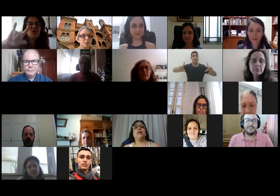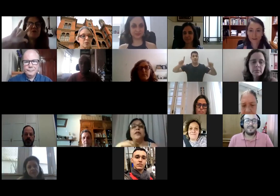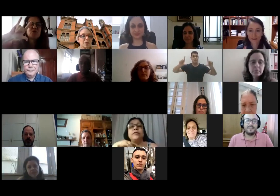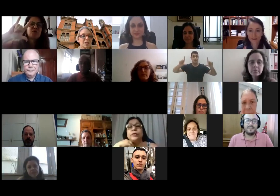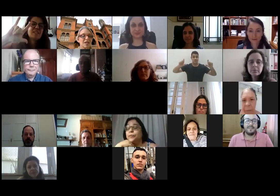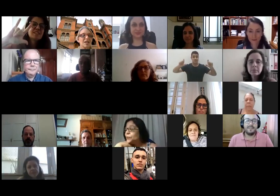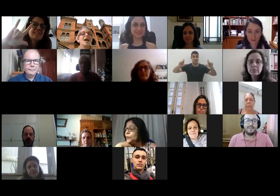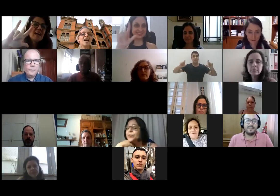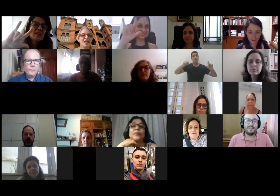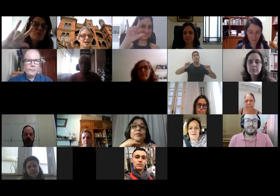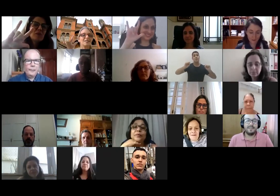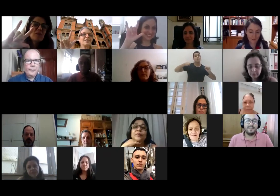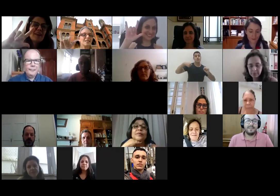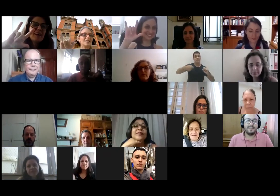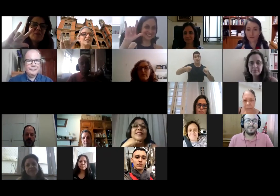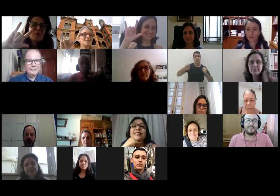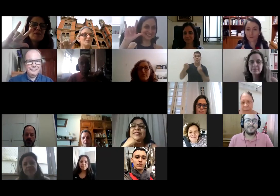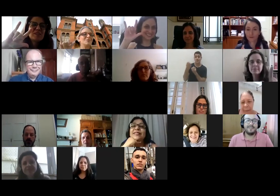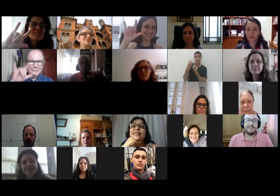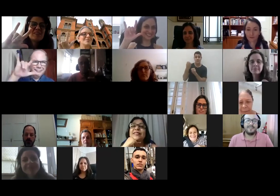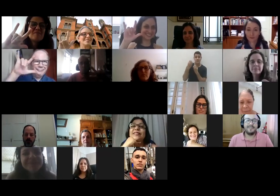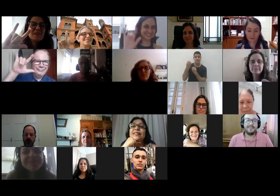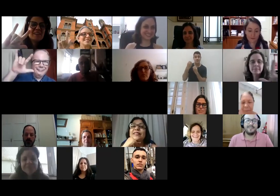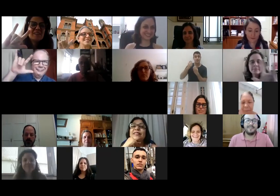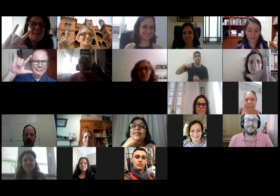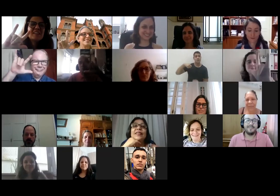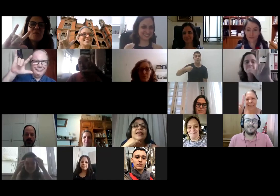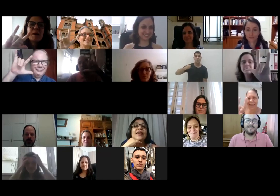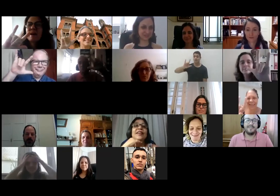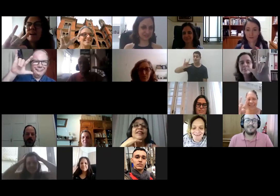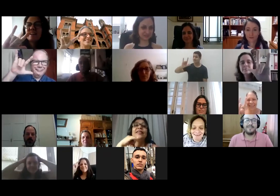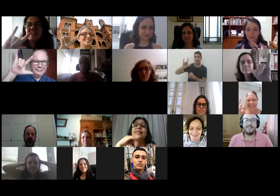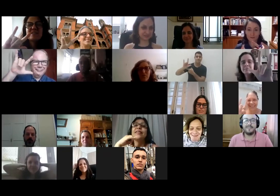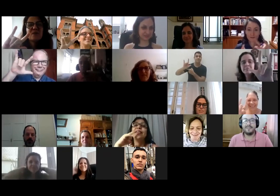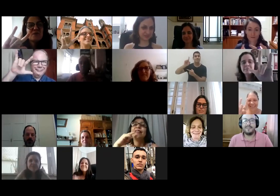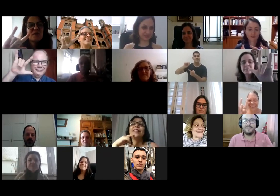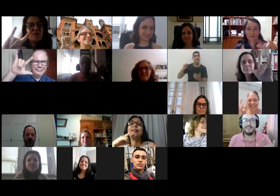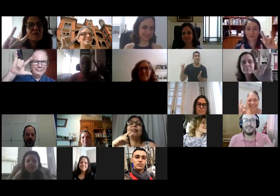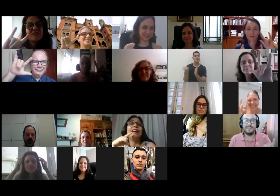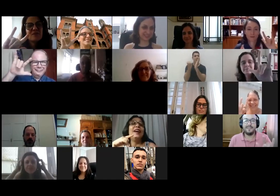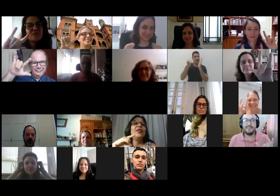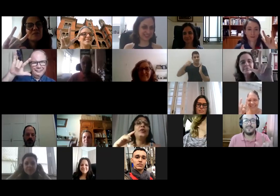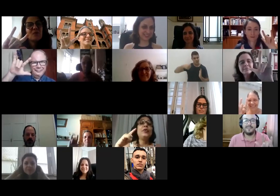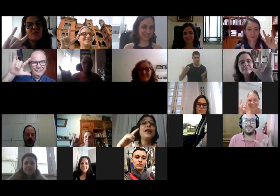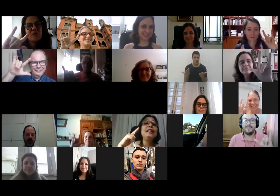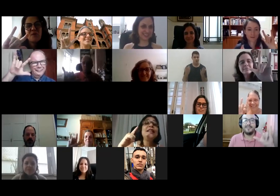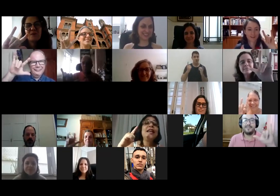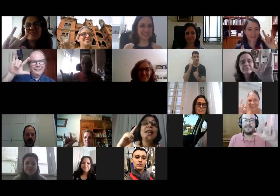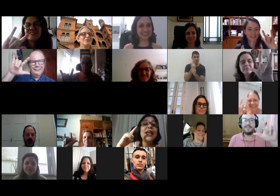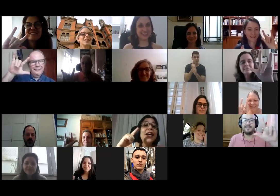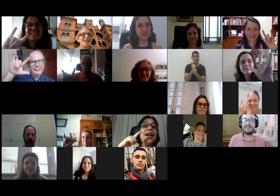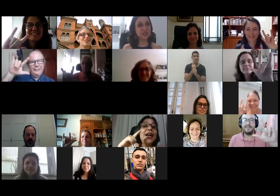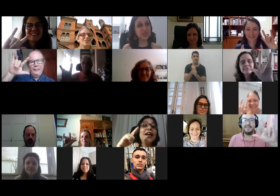sinal que nos foi ensinado. Ah, certeza. Que vai ser uma marca aqui desse nosso encontro, desse nosso nono